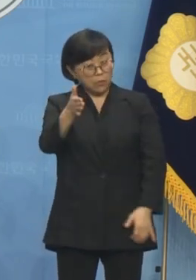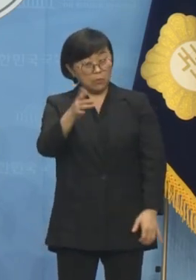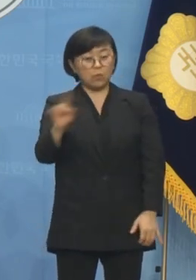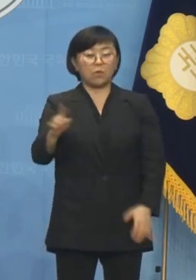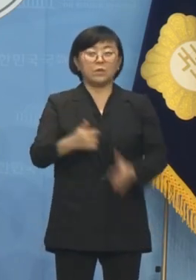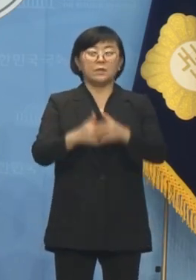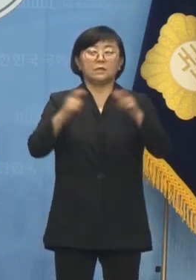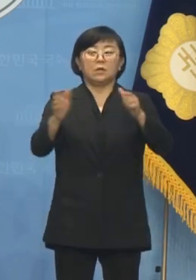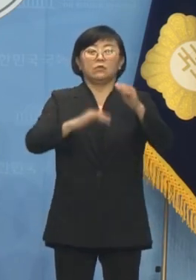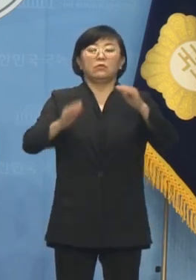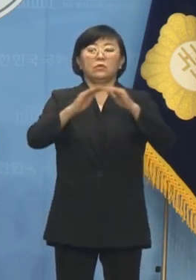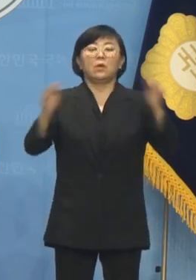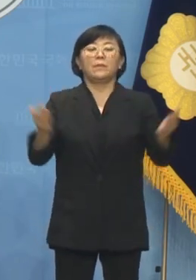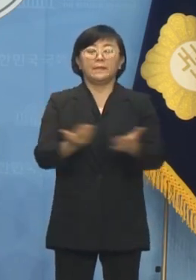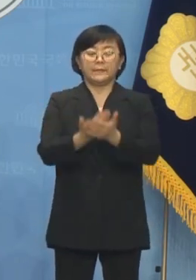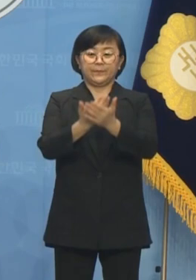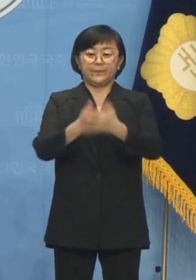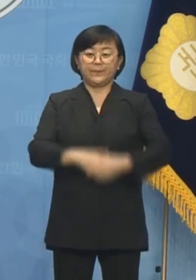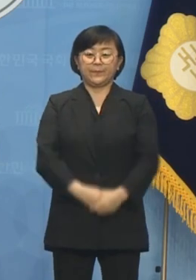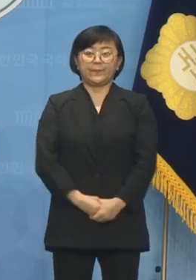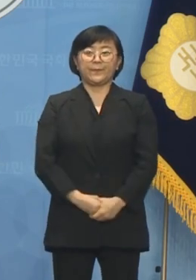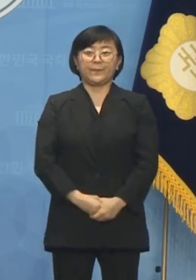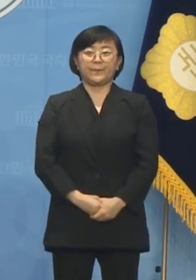지역균형발전 공약들입니다.